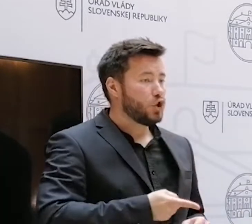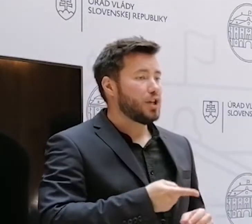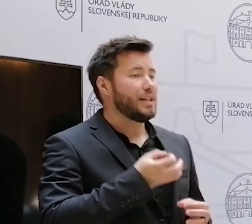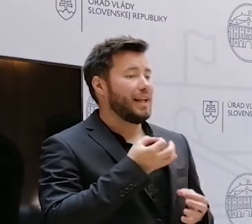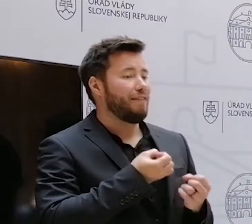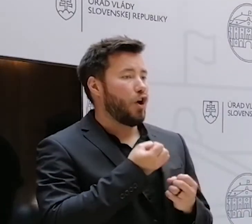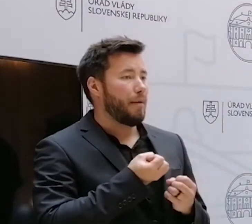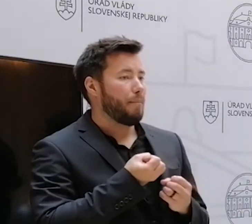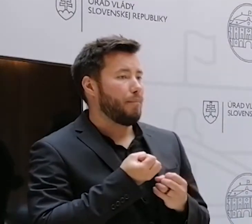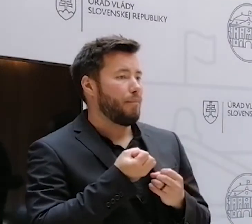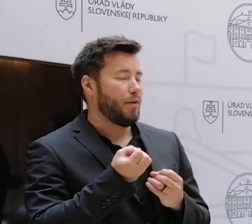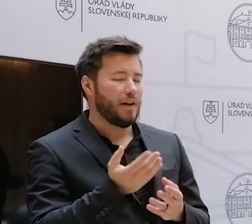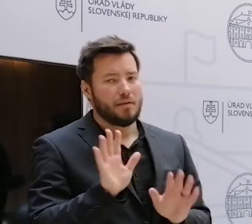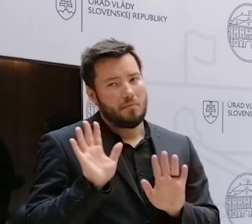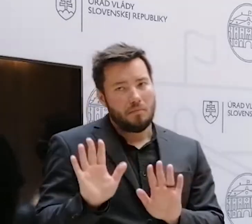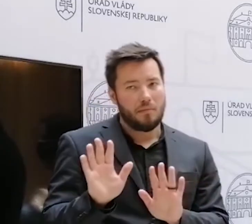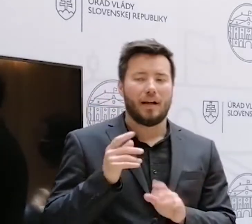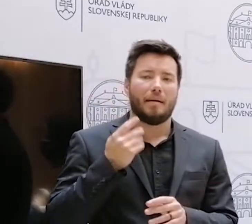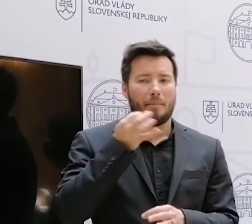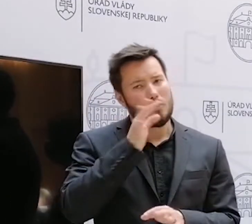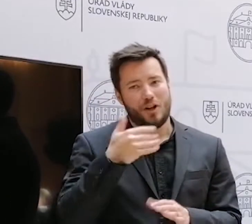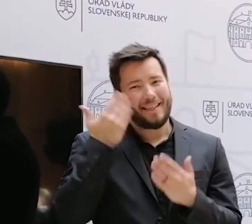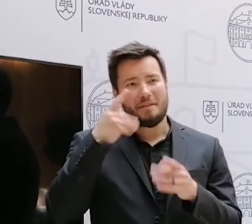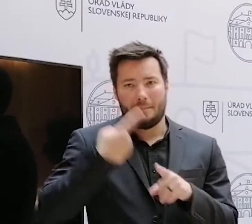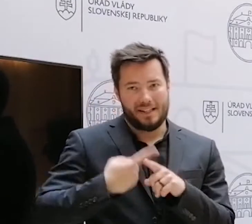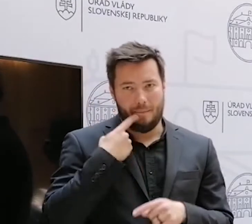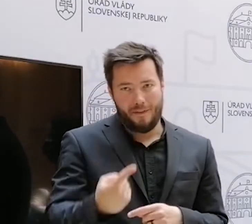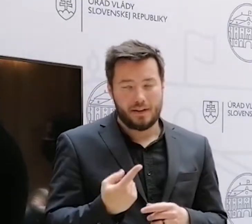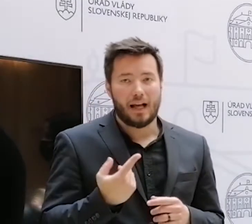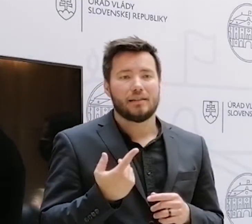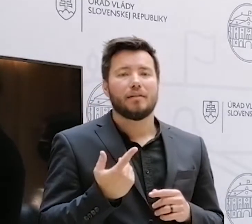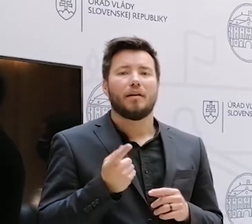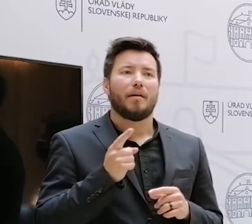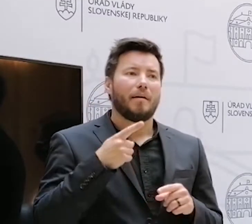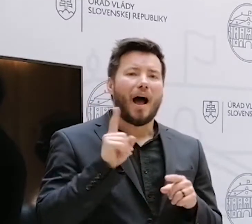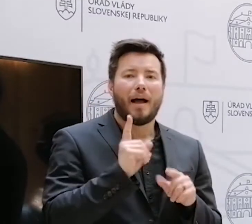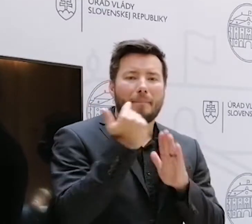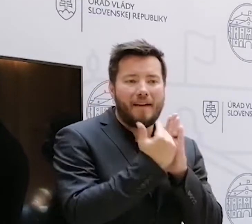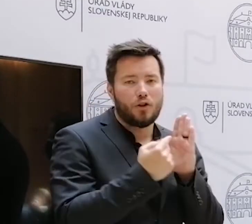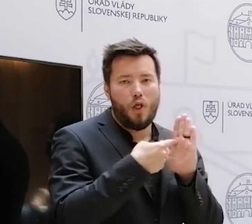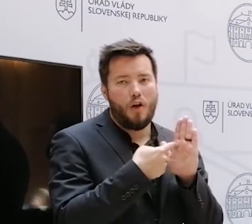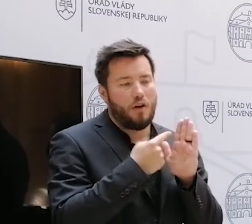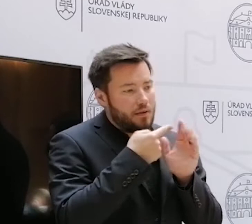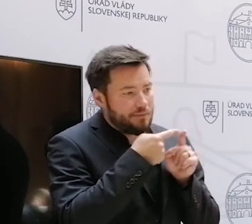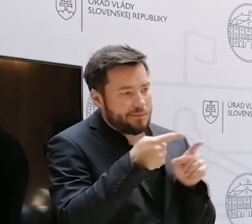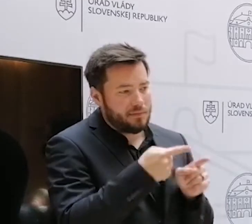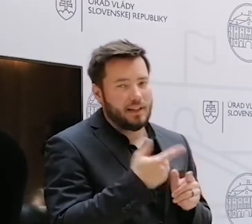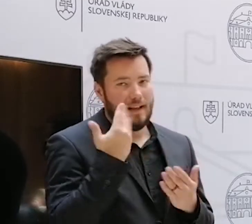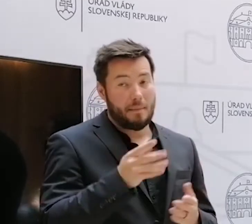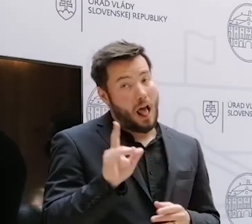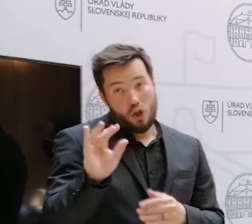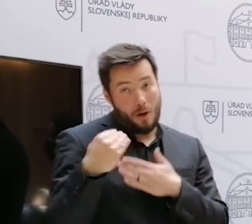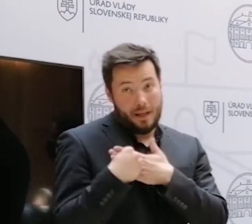inštitúcie a aby teda naozaj skúvali... Neviem teraz povedať presne, akým pravidlom by to bolo dobre zaplniť, ale podľa mňa je to veľmi